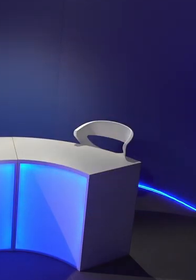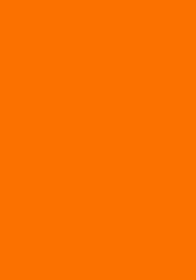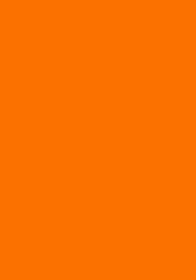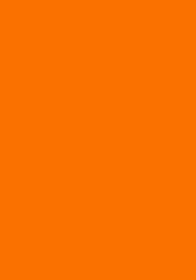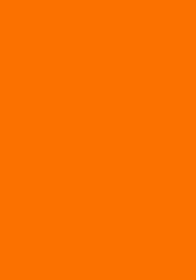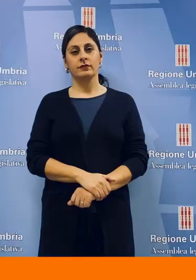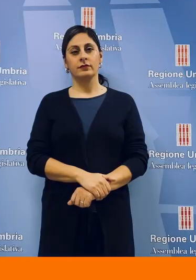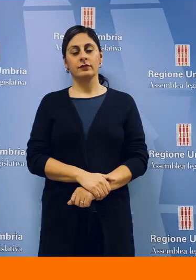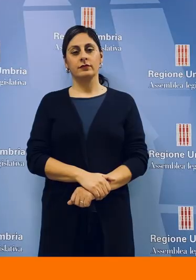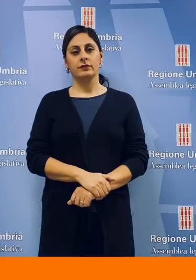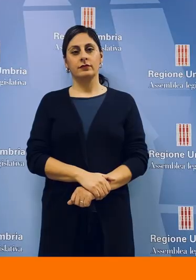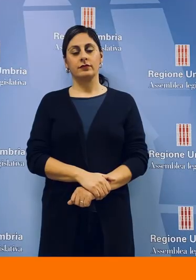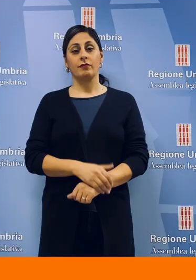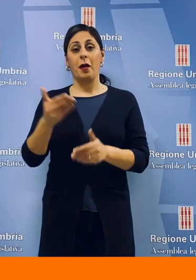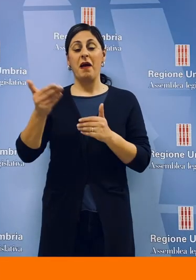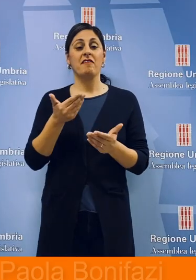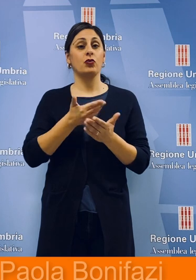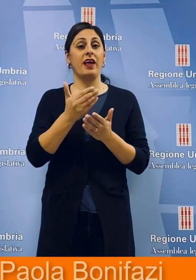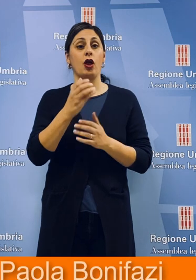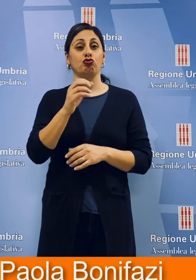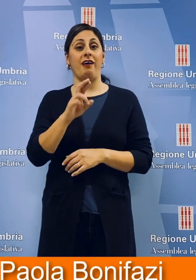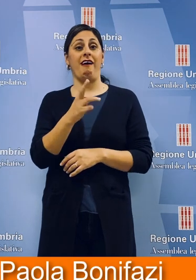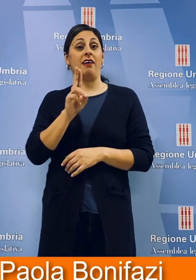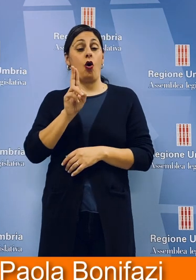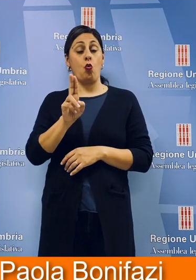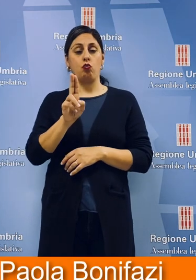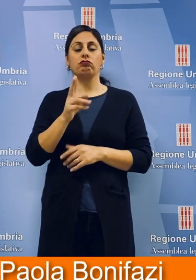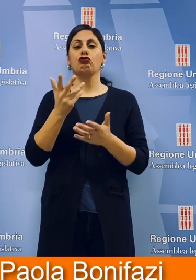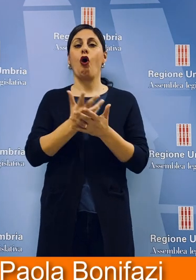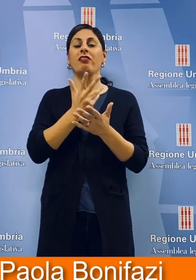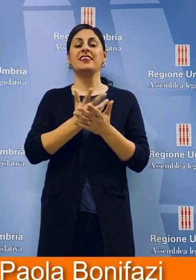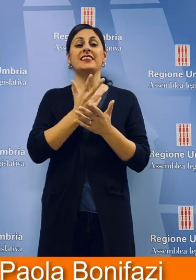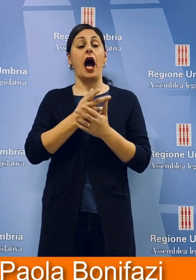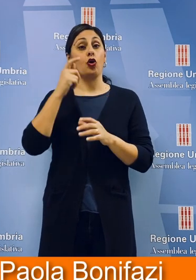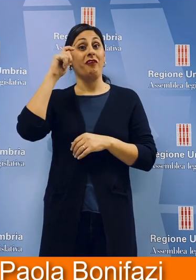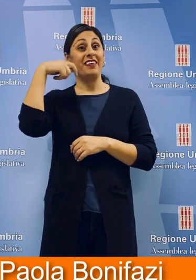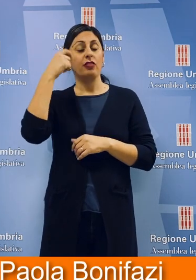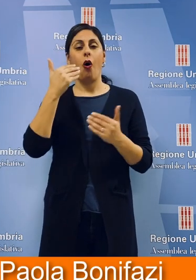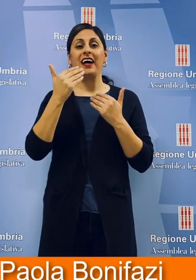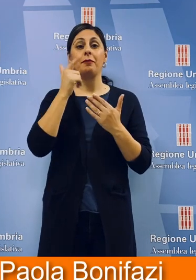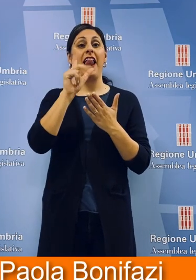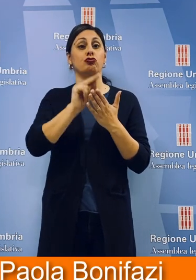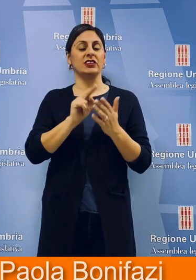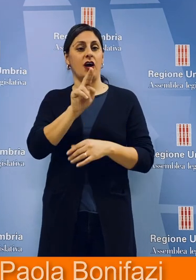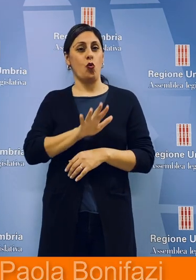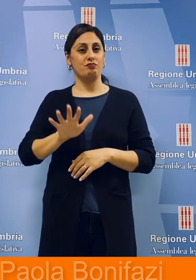Benvenuti a TeleCRU notiziario video dell'Assemblea legislativa dell'Umbria. La prima